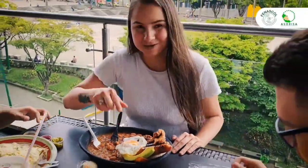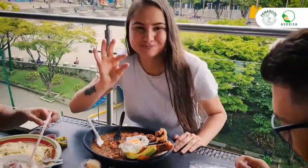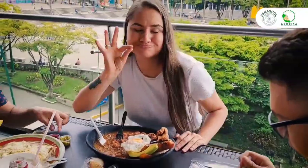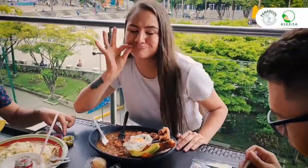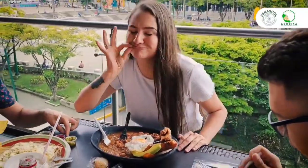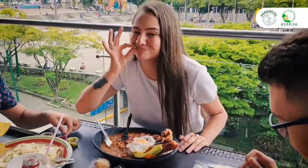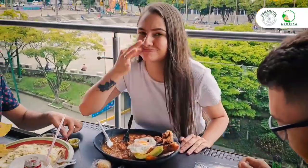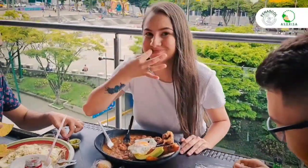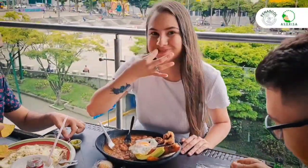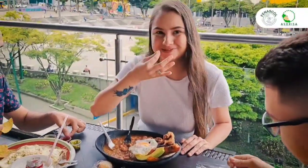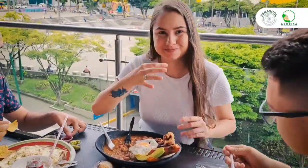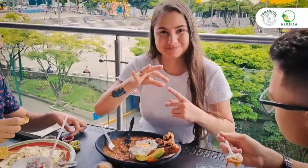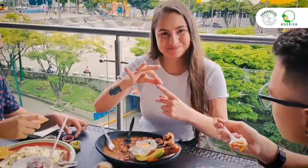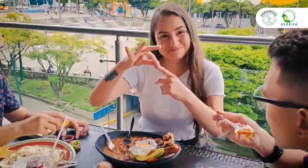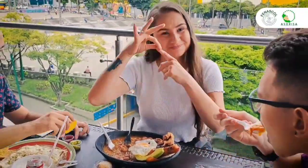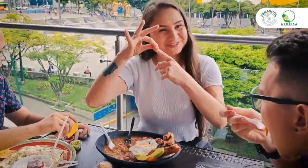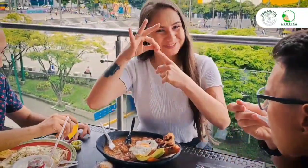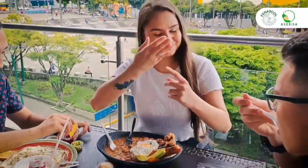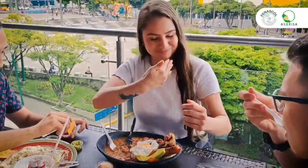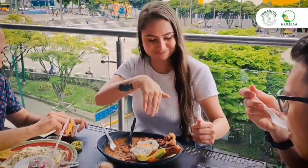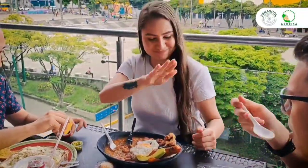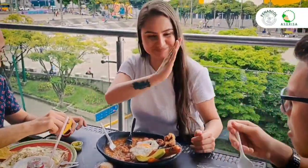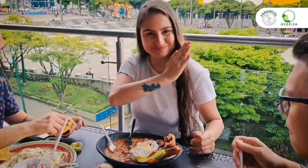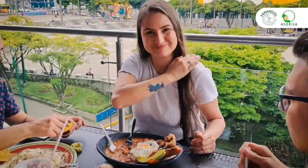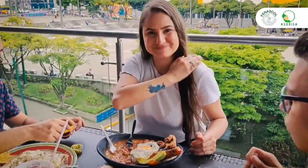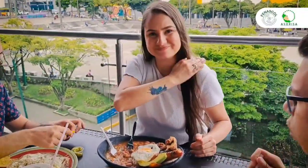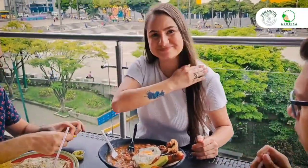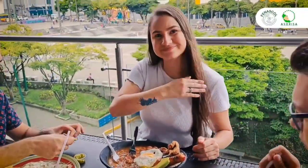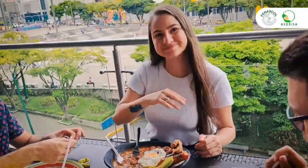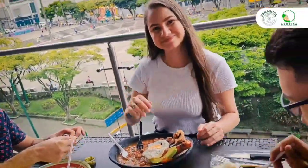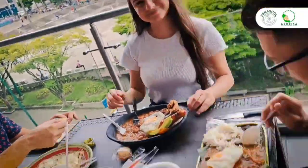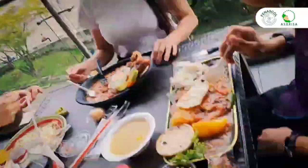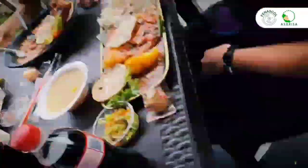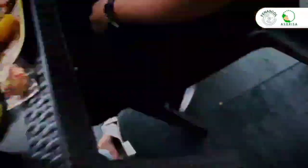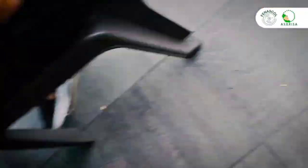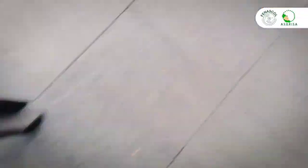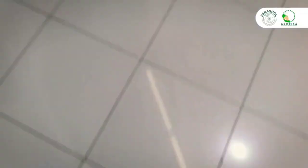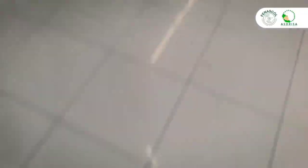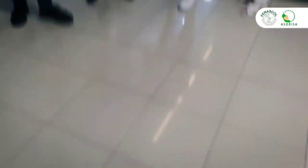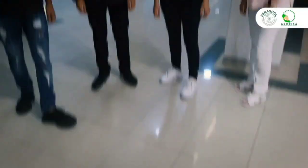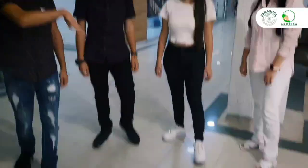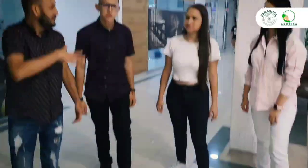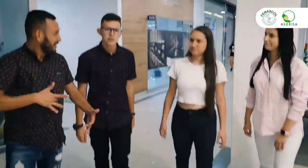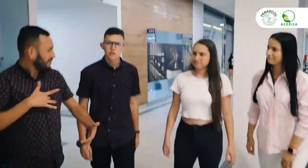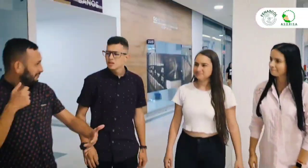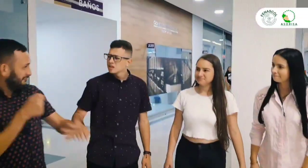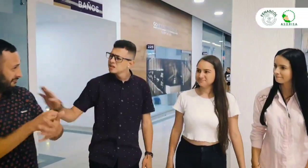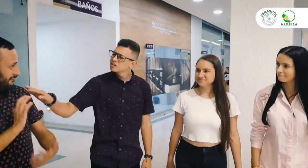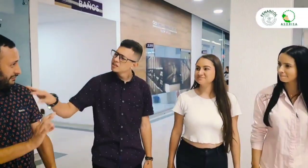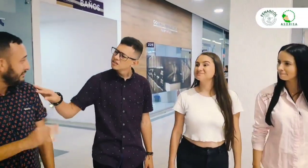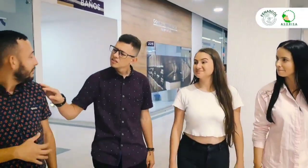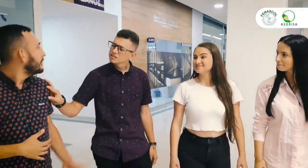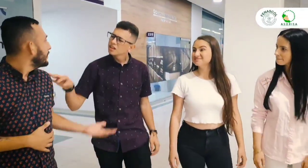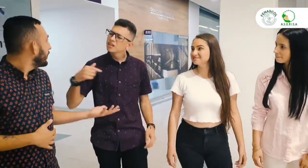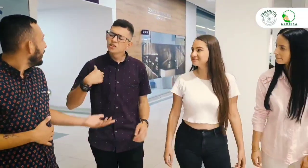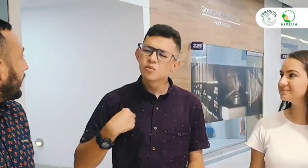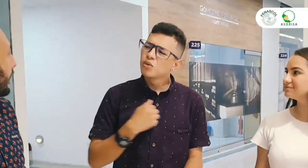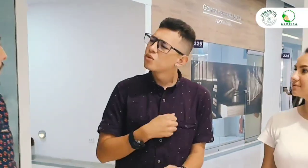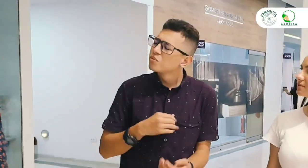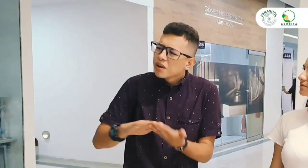Esta bandeja es deliciosa. Es un plato típico paisa. ¿Sí quedaron llenos? Te pido por favor